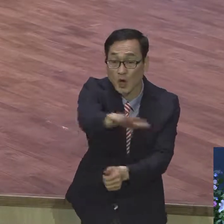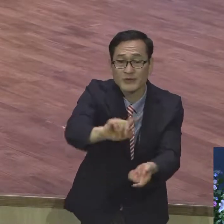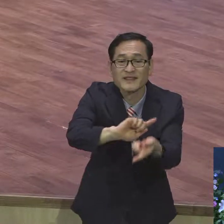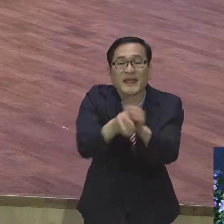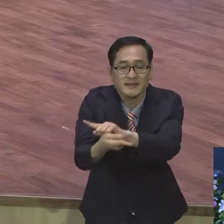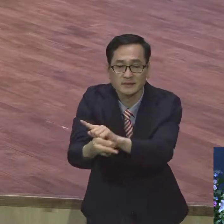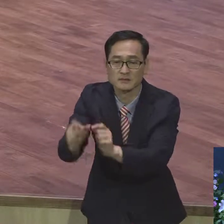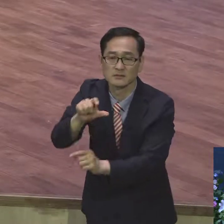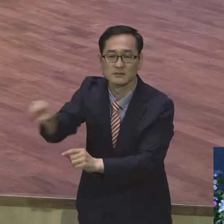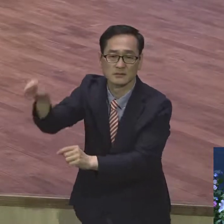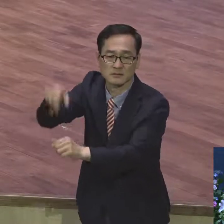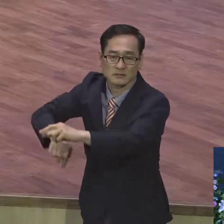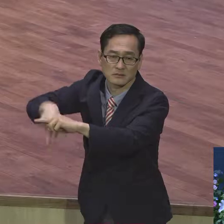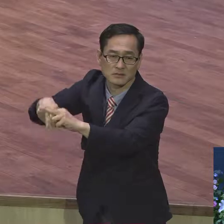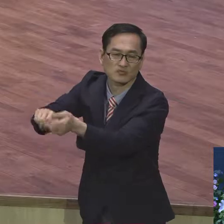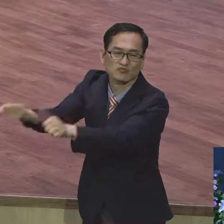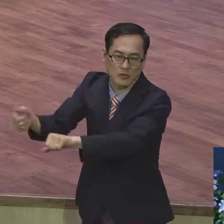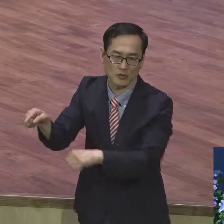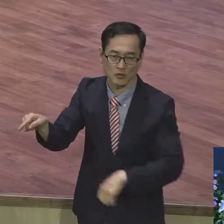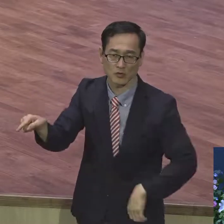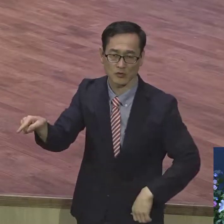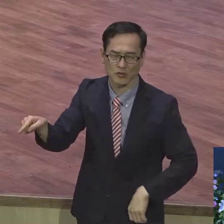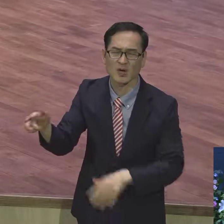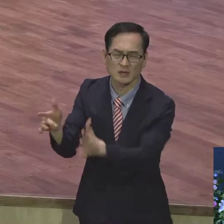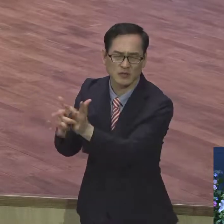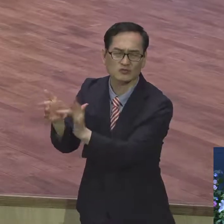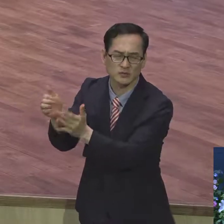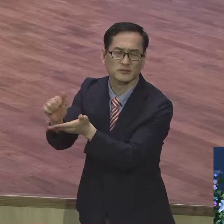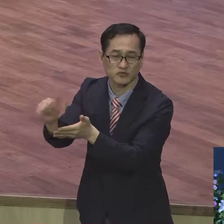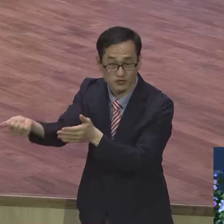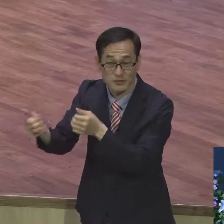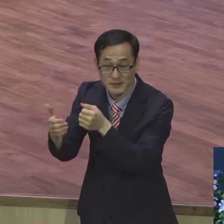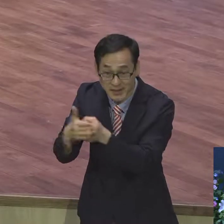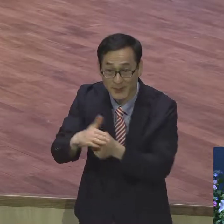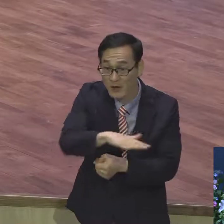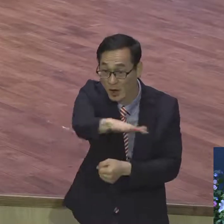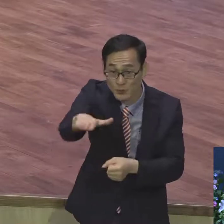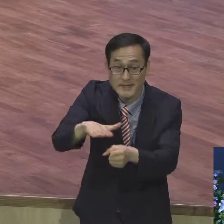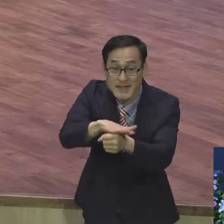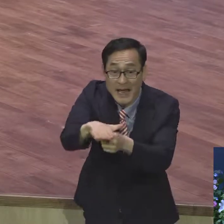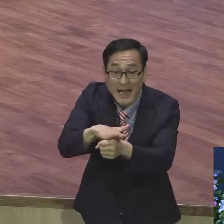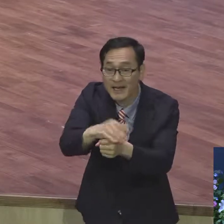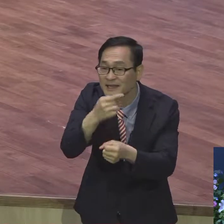그리스도가 십자가에 못 박아 죽으심으로 하나님께서 우리를 향하신 자기의 사랑을 확정했다.